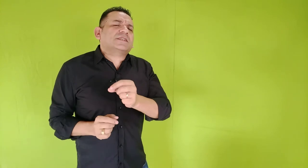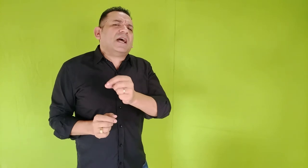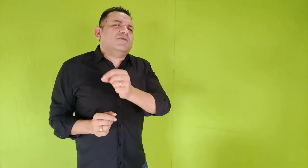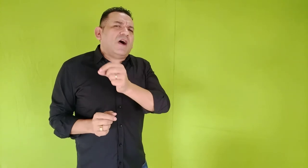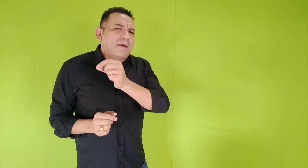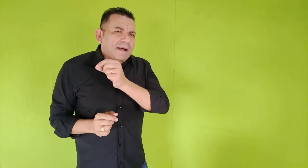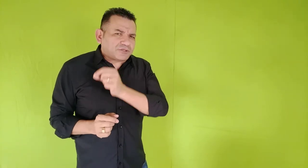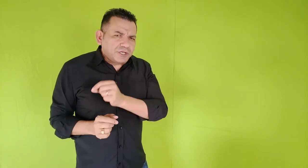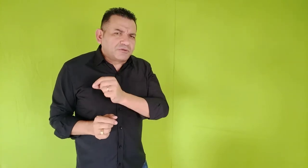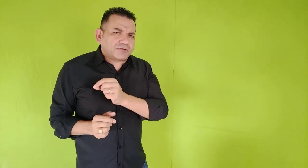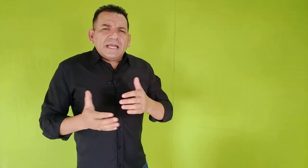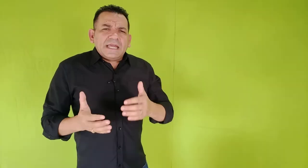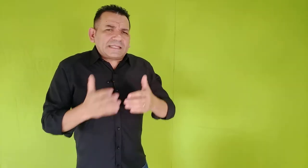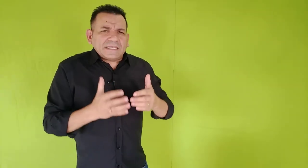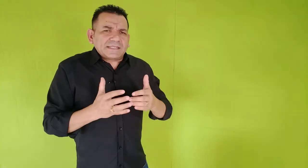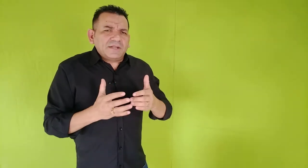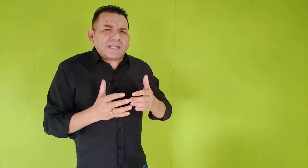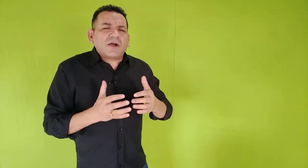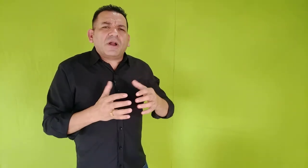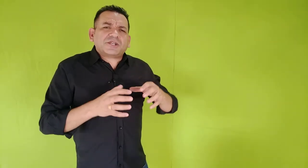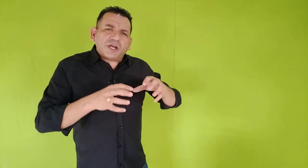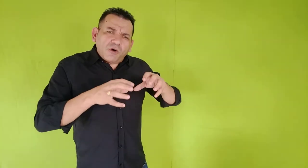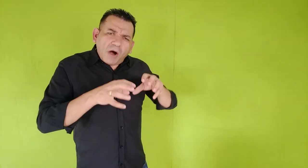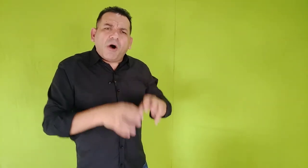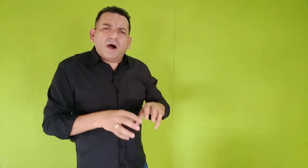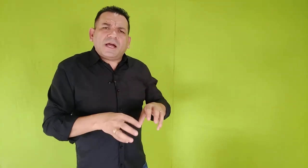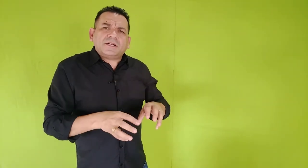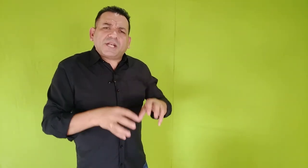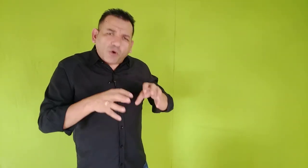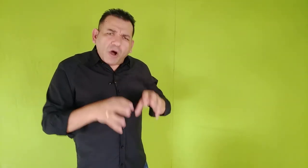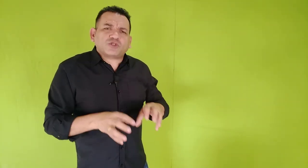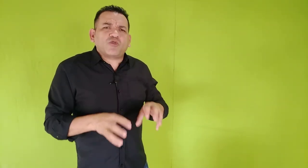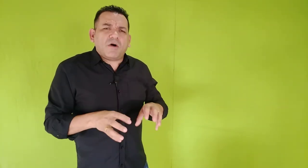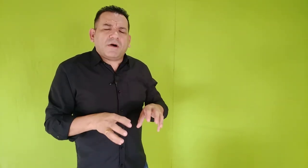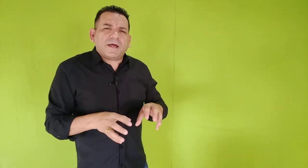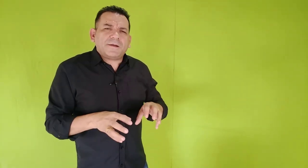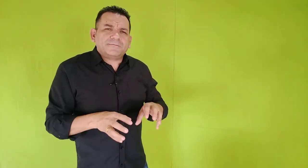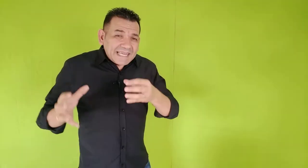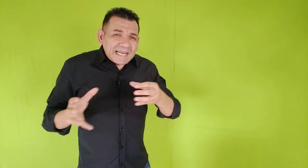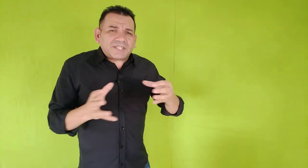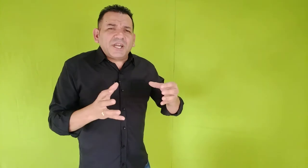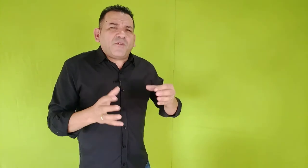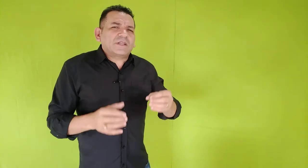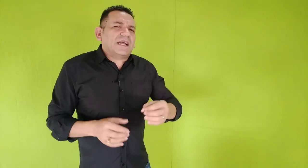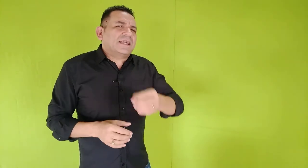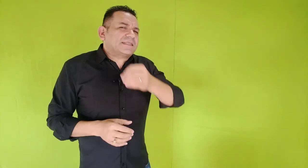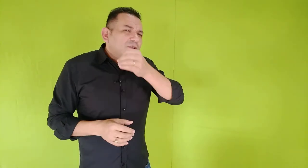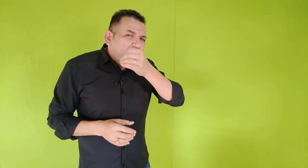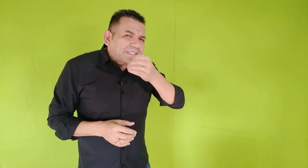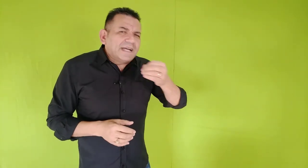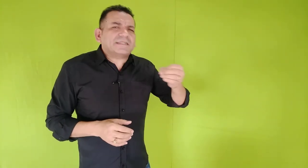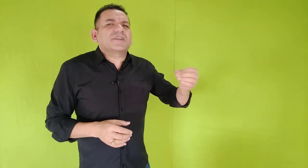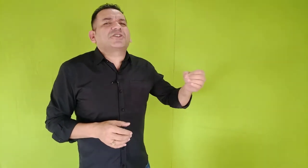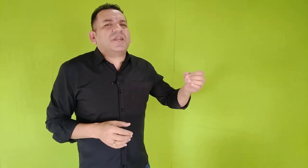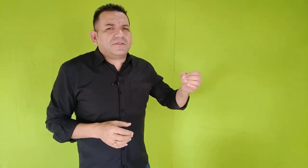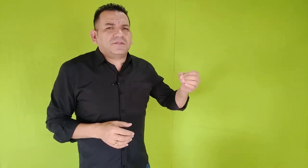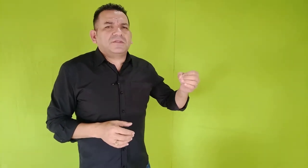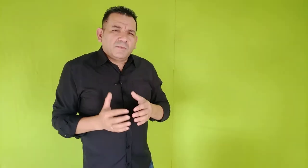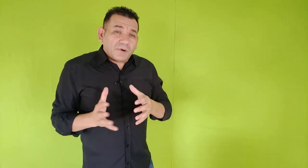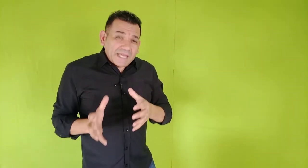estavam abatidos. Ele está dizendo que agora chegou a hora, chegou a sua hora, que ele tinha fortalecido tanta gente, porque